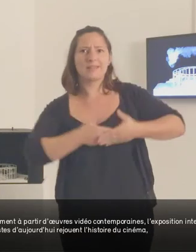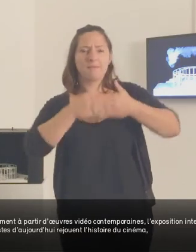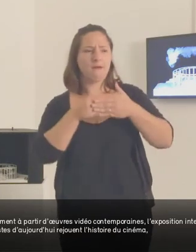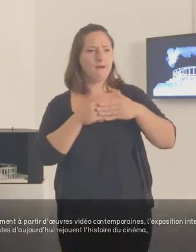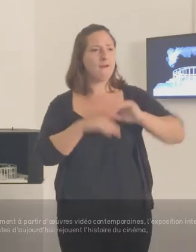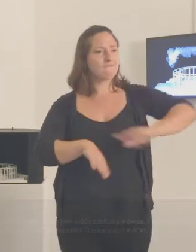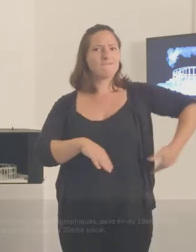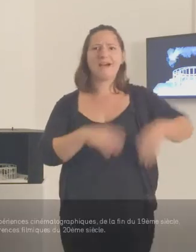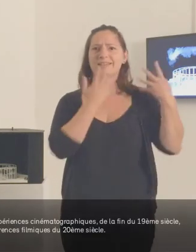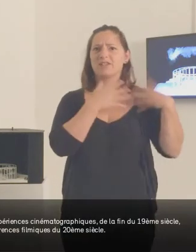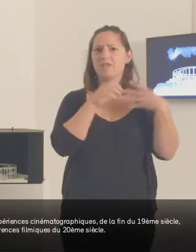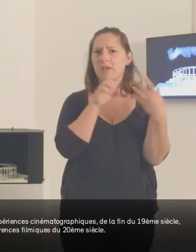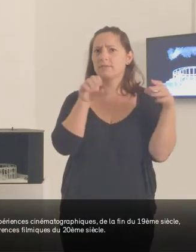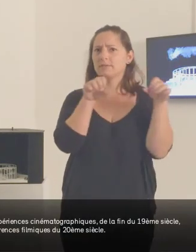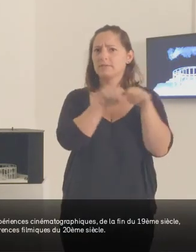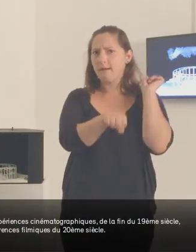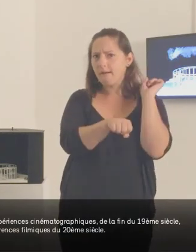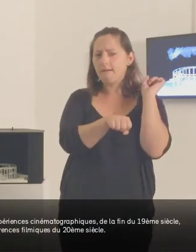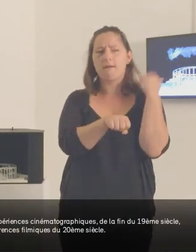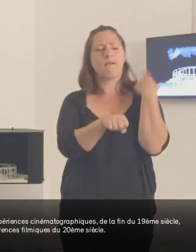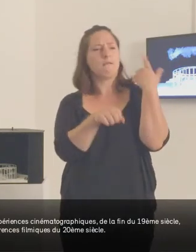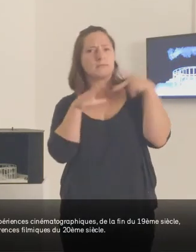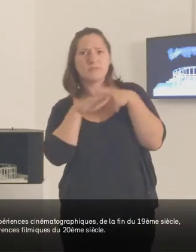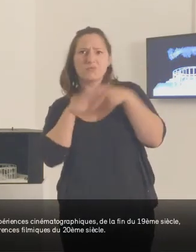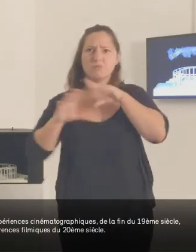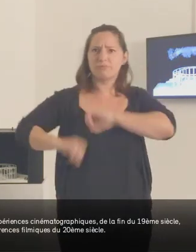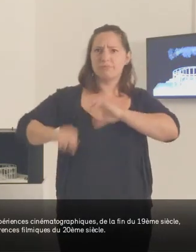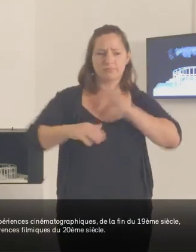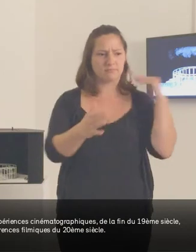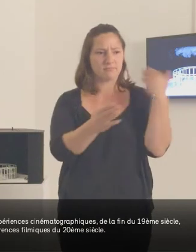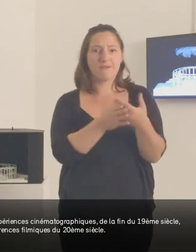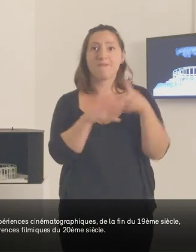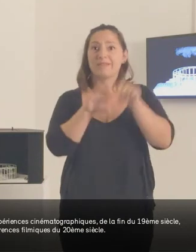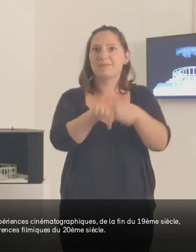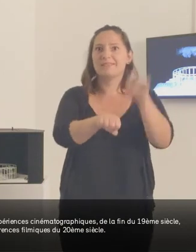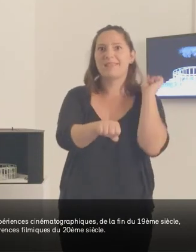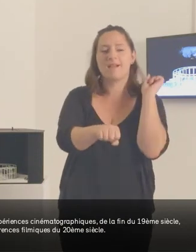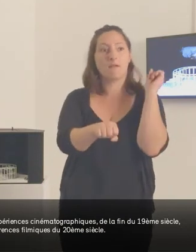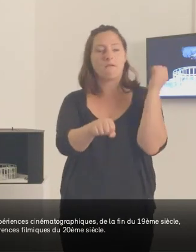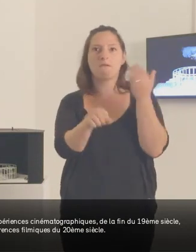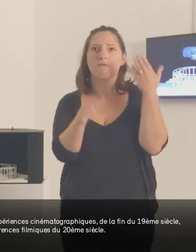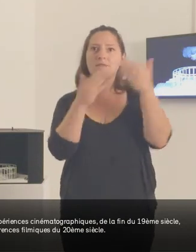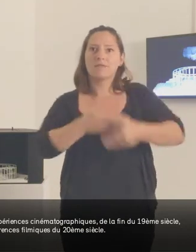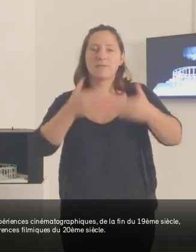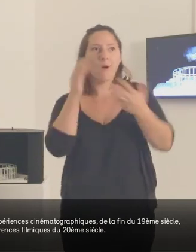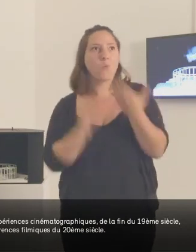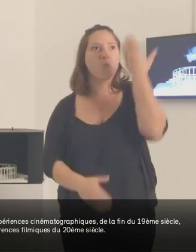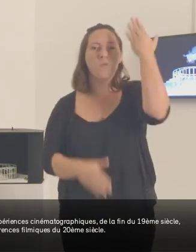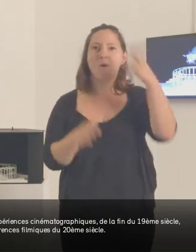'histoire du cinéma, des premières expériences cinématographiques de la fin du XIXe siècle aux grandes références filmiques du XXe